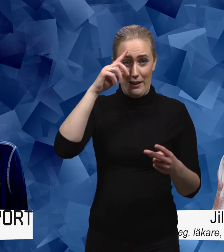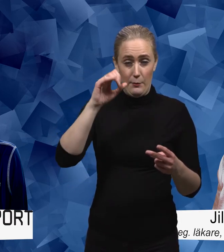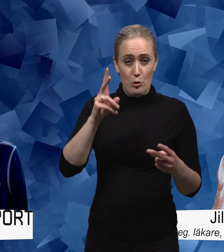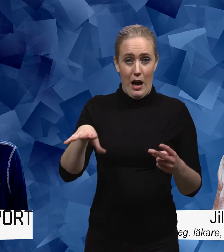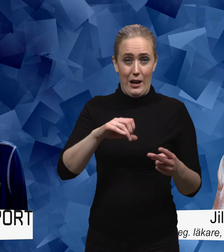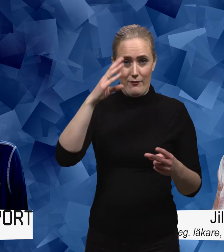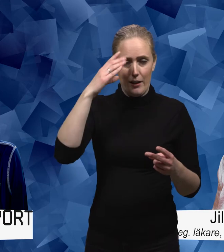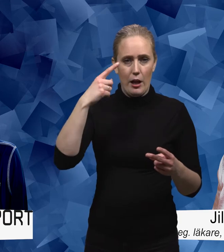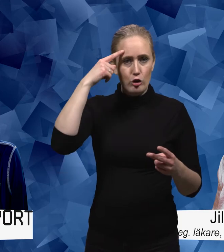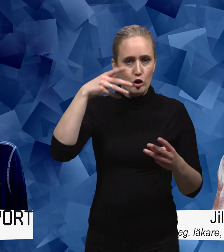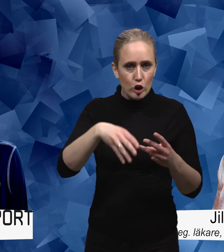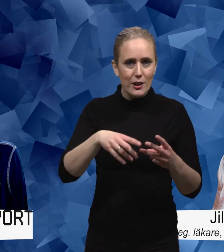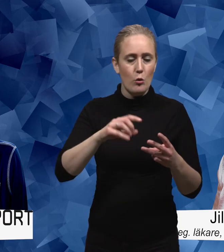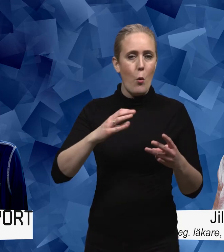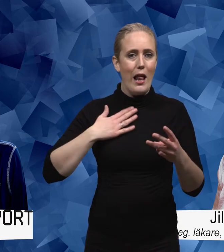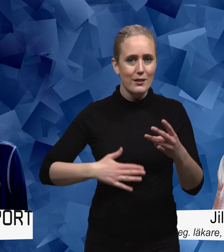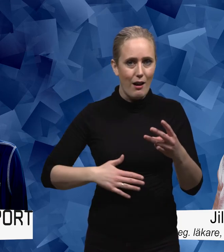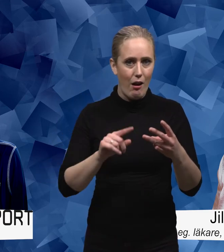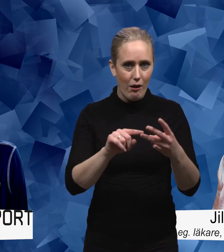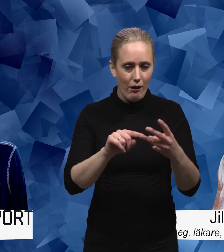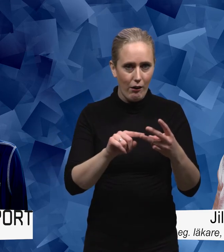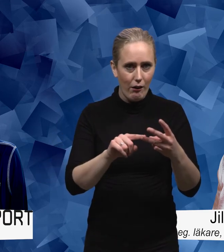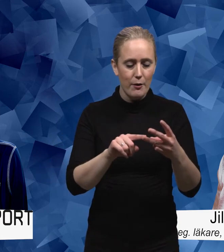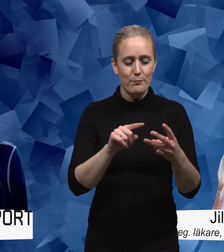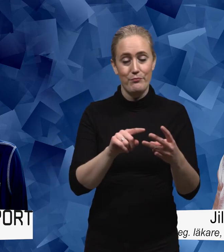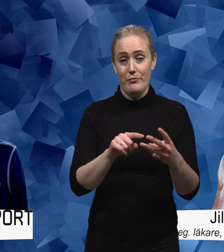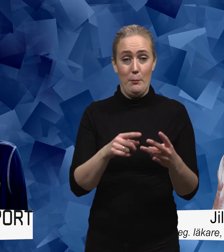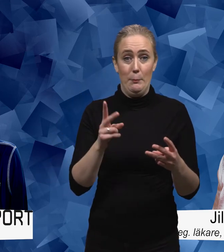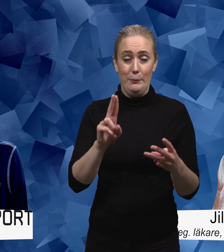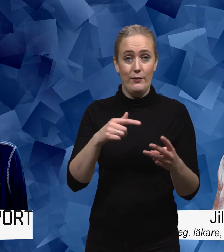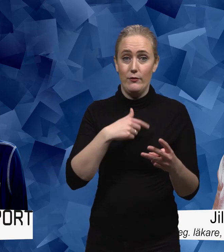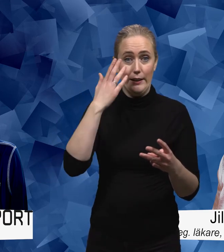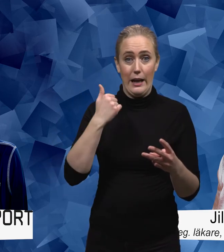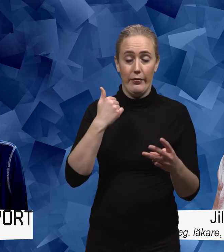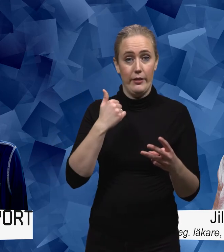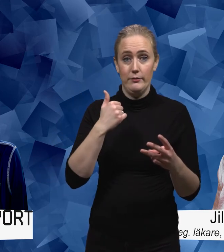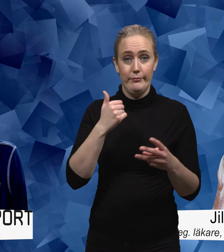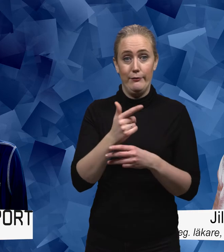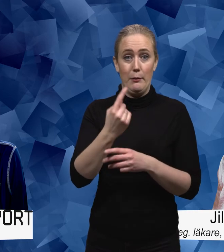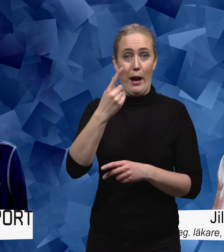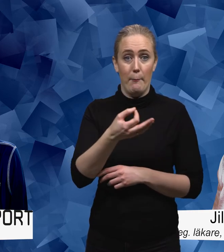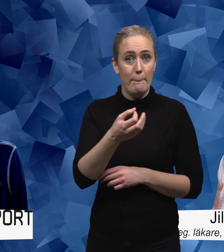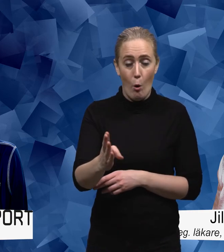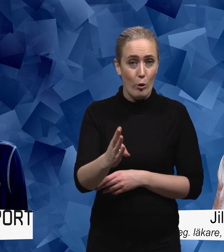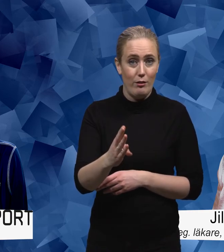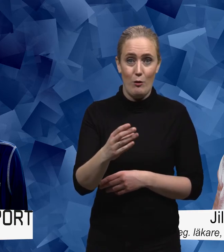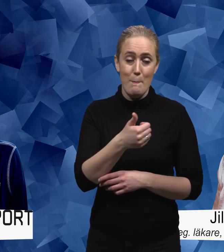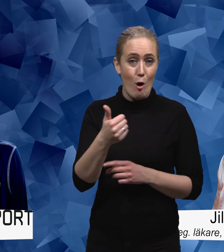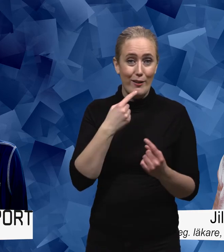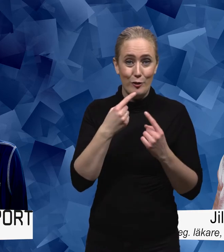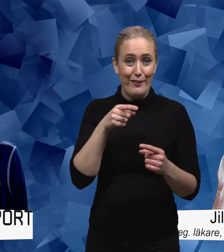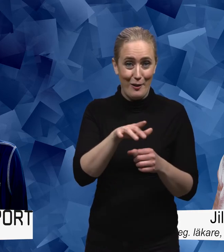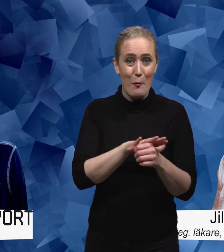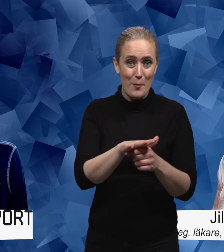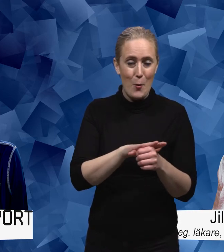alla känner till psykisk ohälsa och bara det ska vi ju kunna fylla en hel podd med också det är ju väldigt intressant att sortera i det